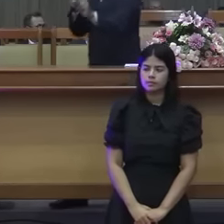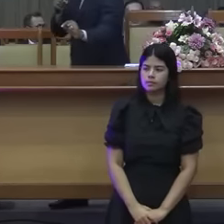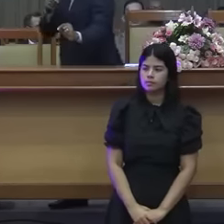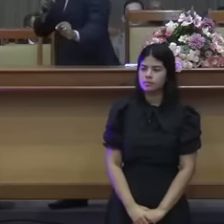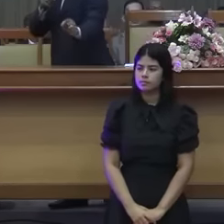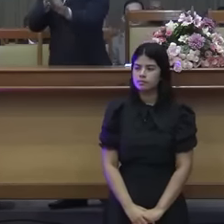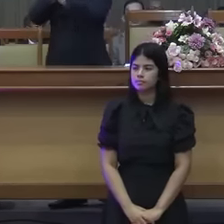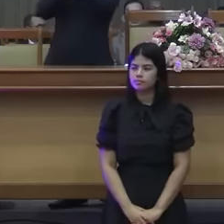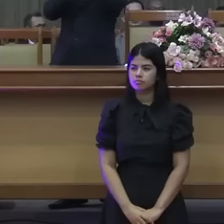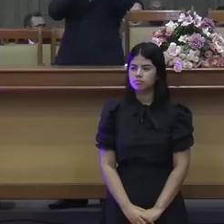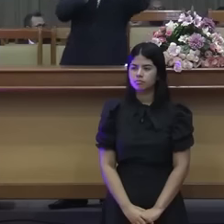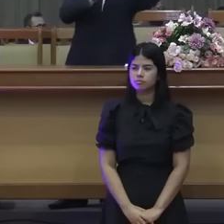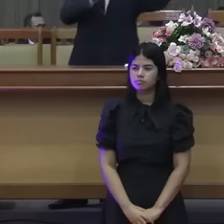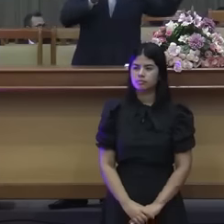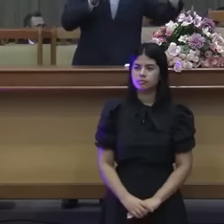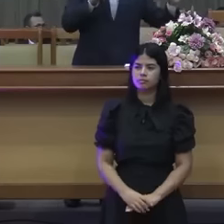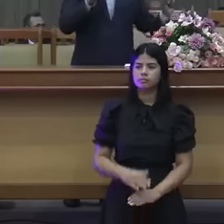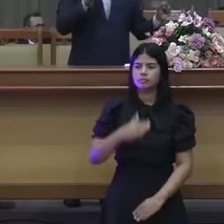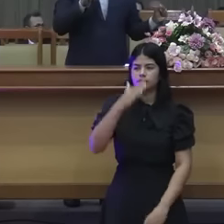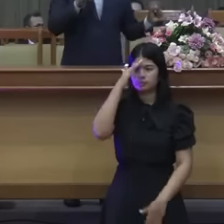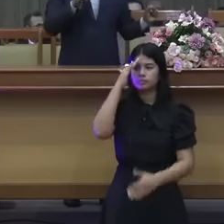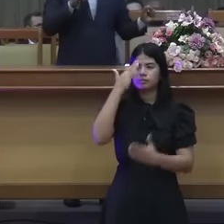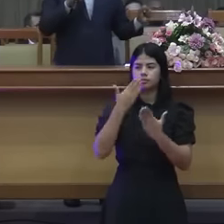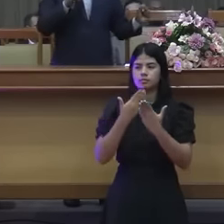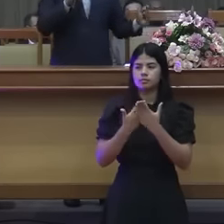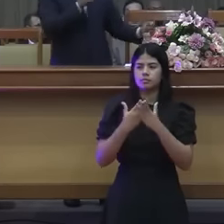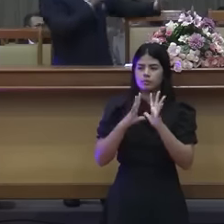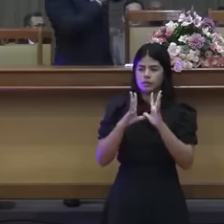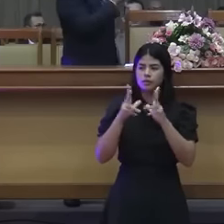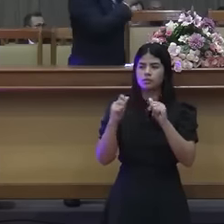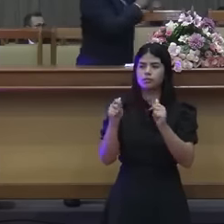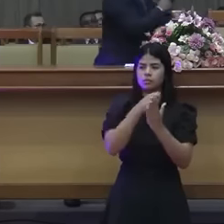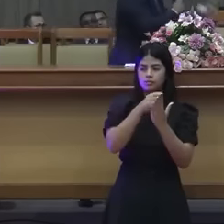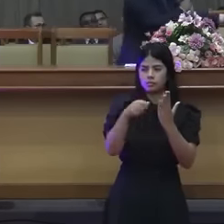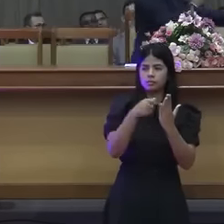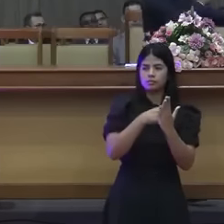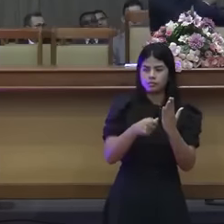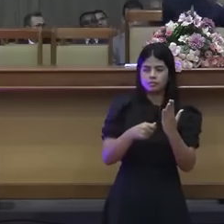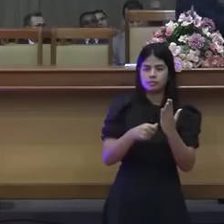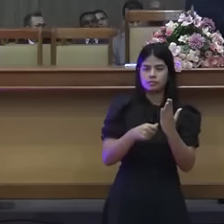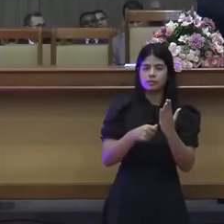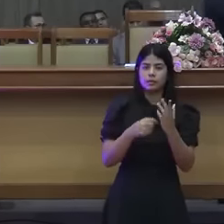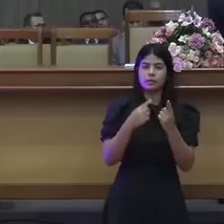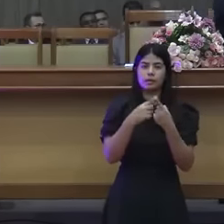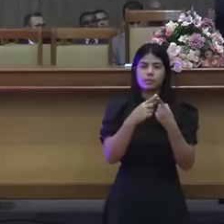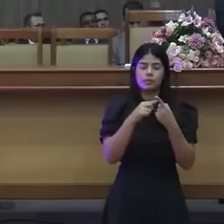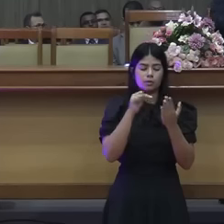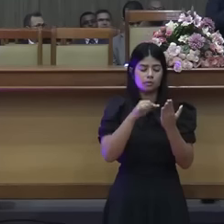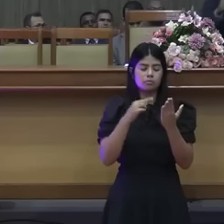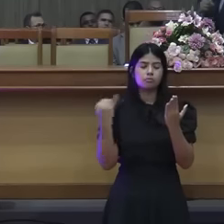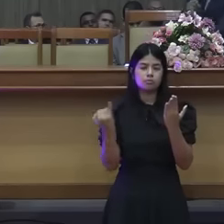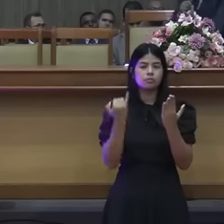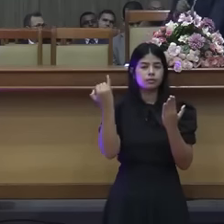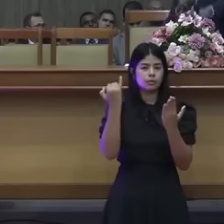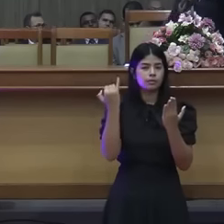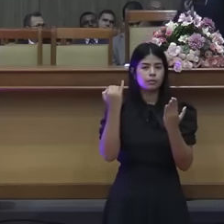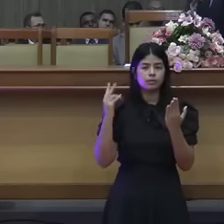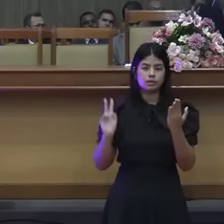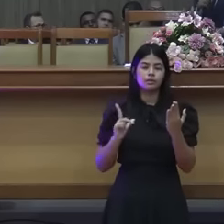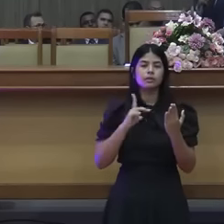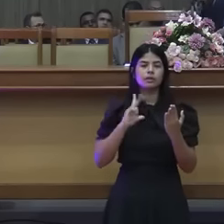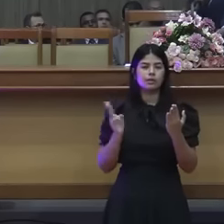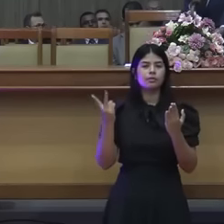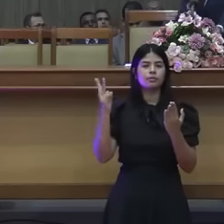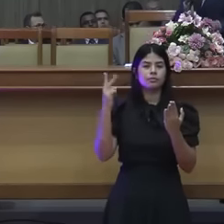tonelada por aquilo que eu disse. O que está escrito é o que vale. Nós louvamos a Deus porque